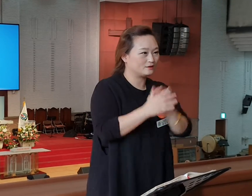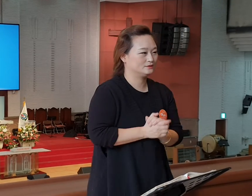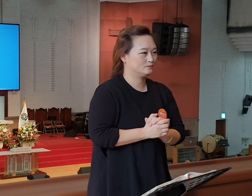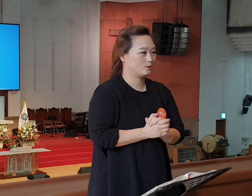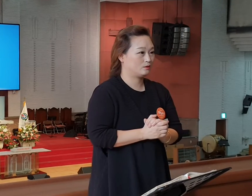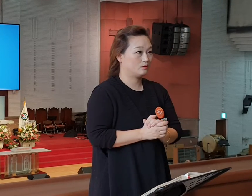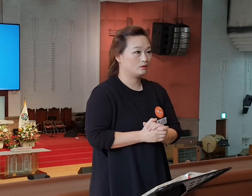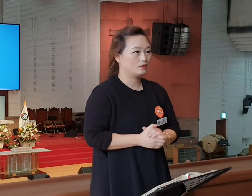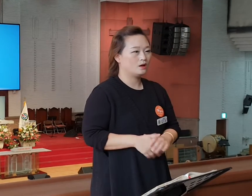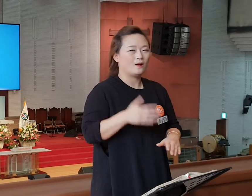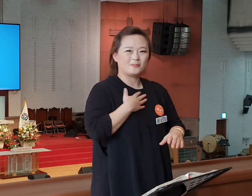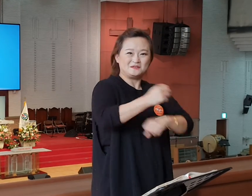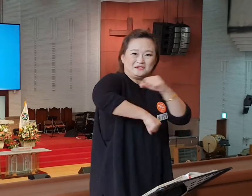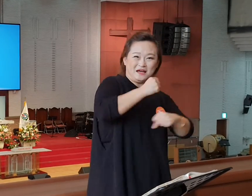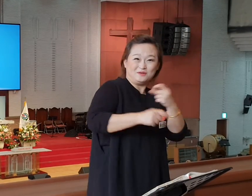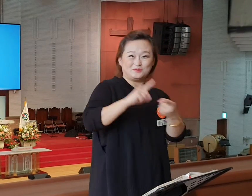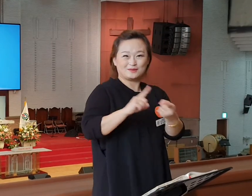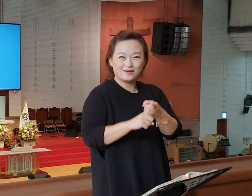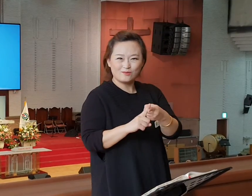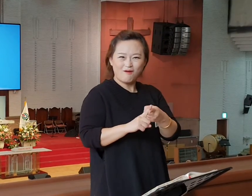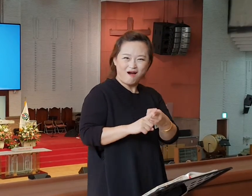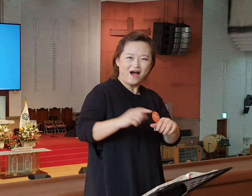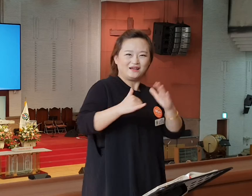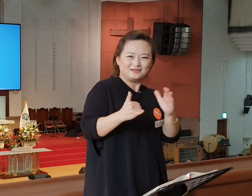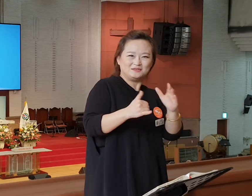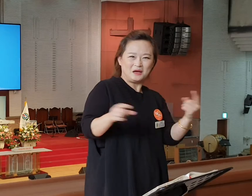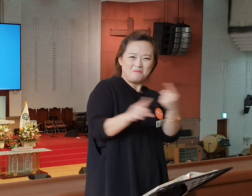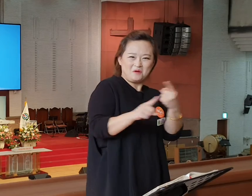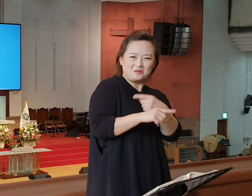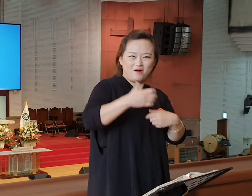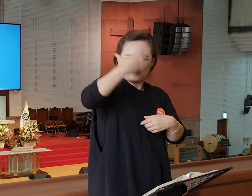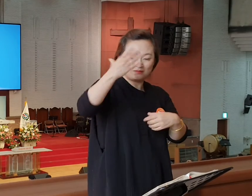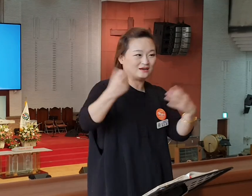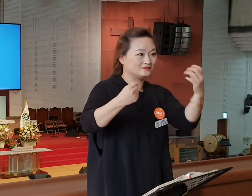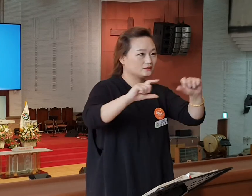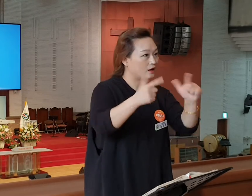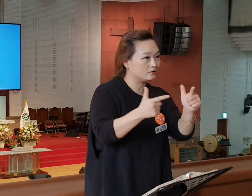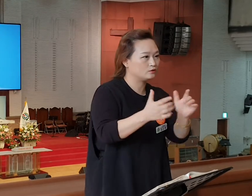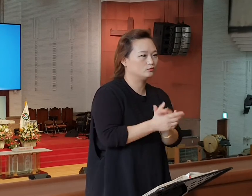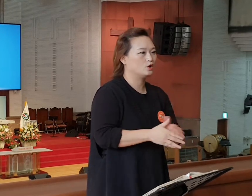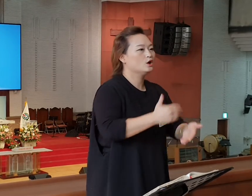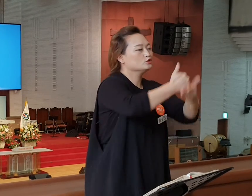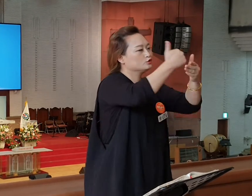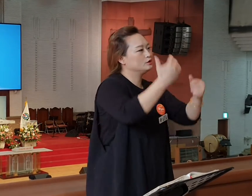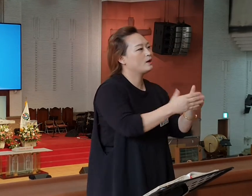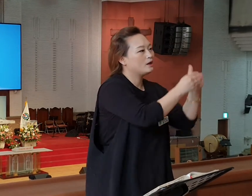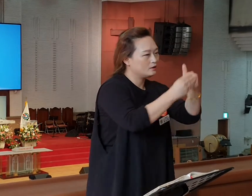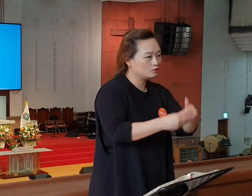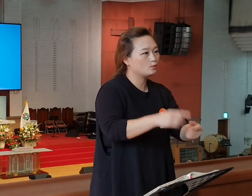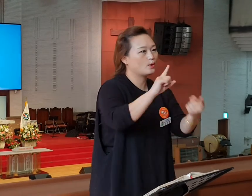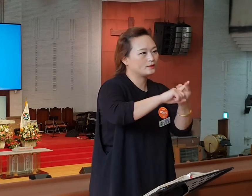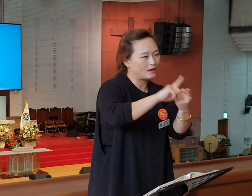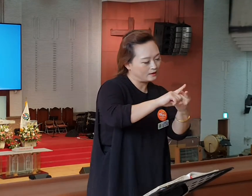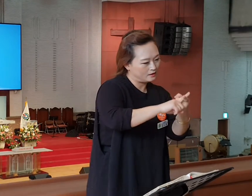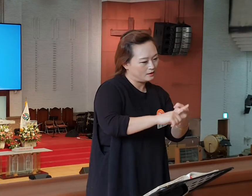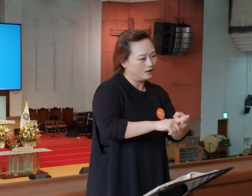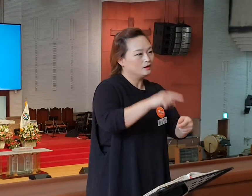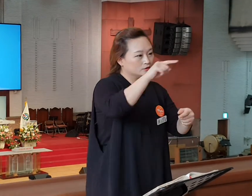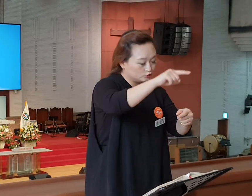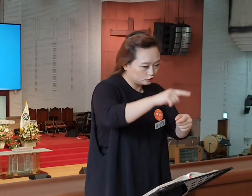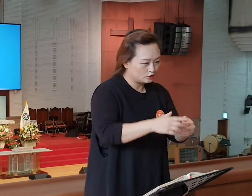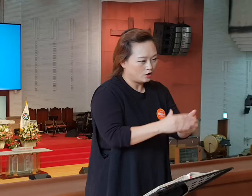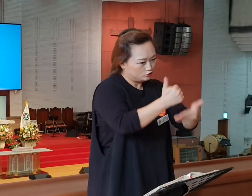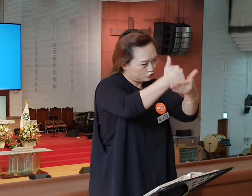마음대로 새 생활을 꿈꾸는 게 아니라 주의 인도 하시는 무엇인지 점점 분명히 알아갑니다. 그 가운데 신비하게